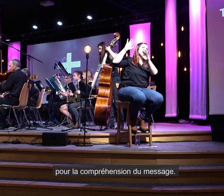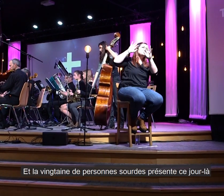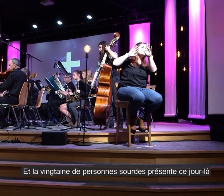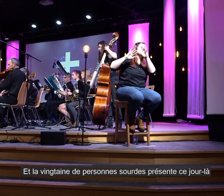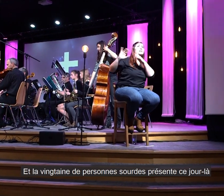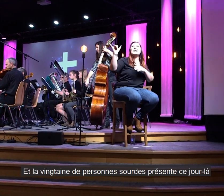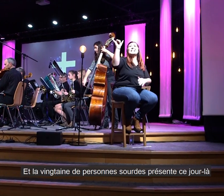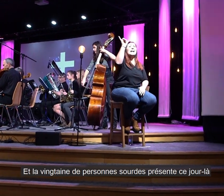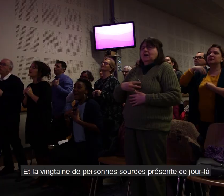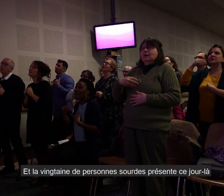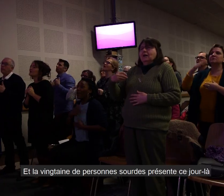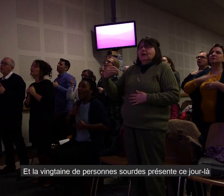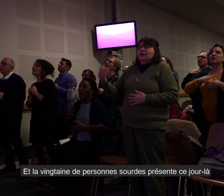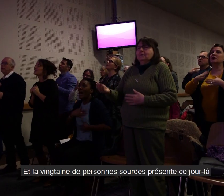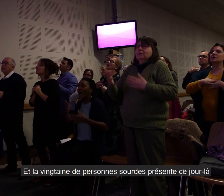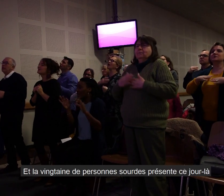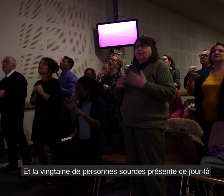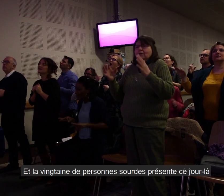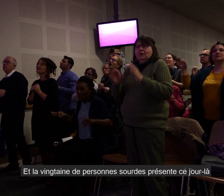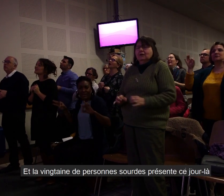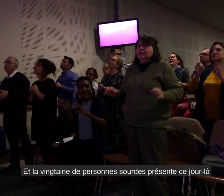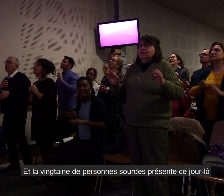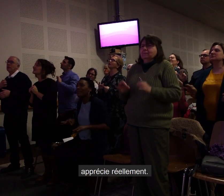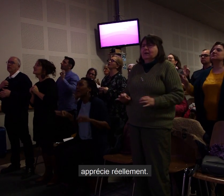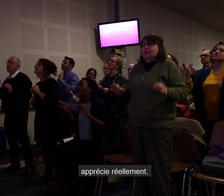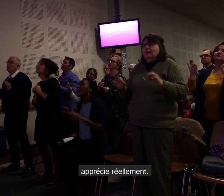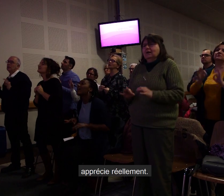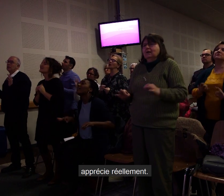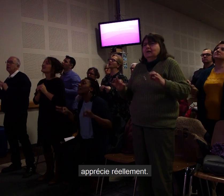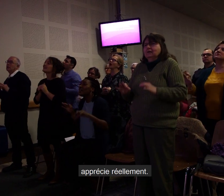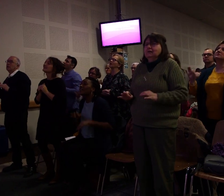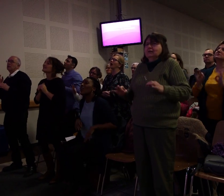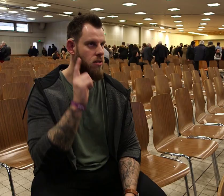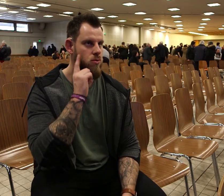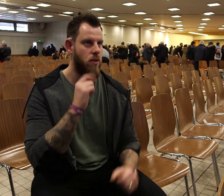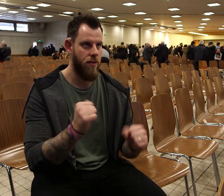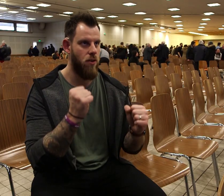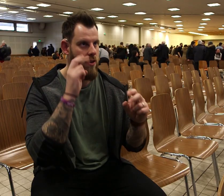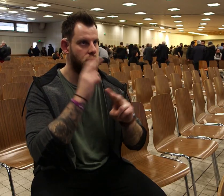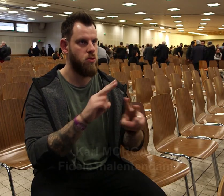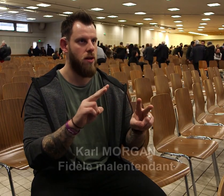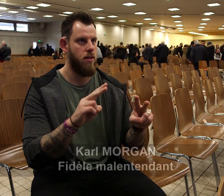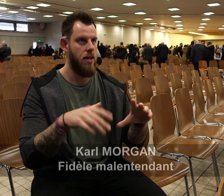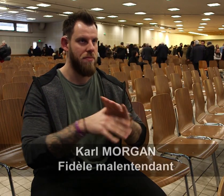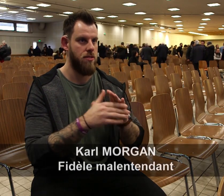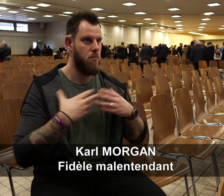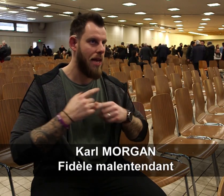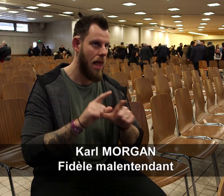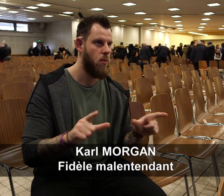Et la vingtaine de personnes sourdes présentes ce jour-là apprécient réellement. Parce que nous les sourds on a besoin de visuel,